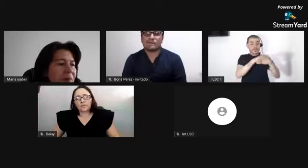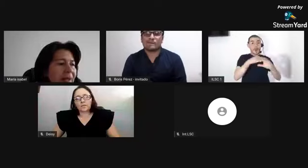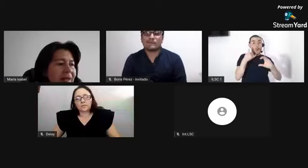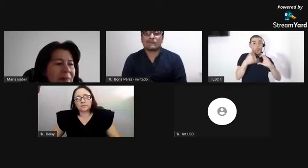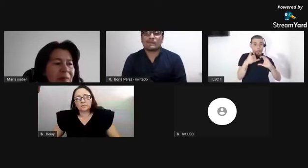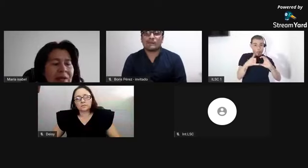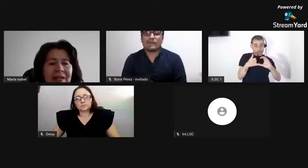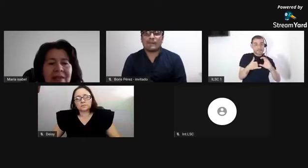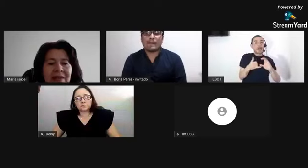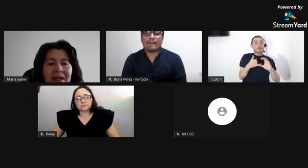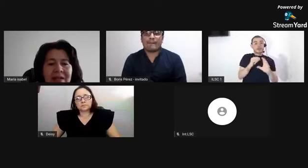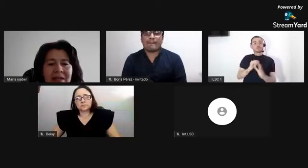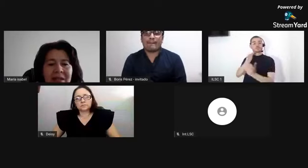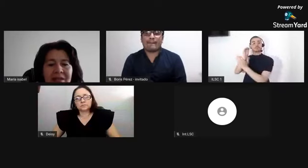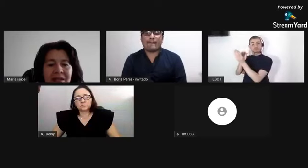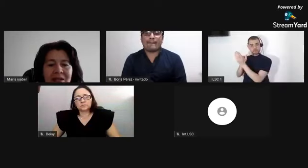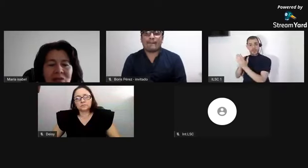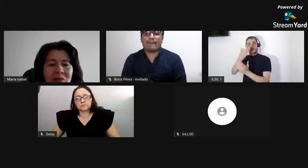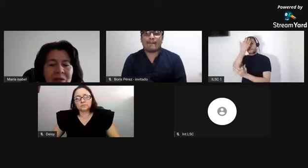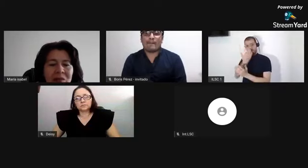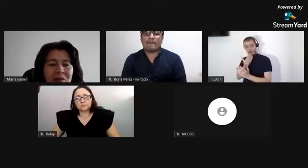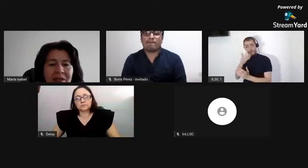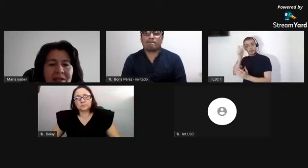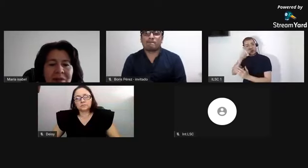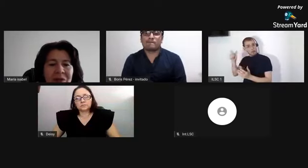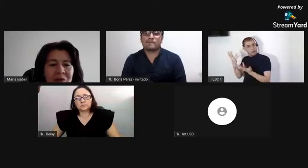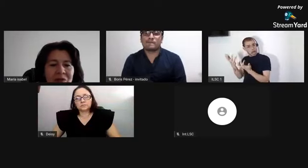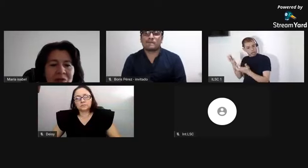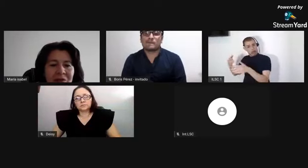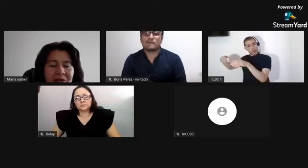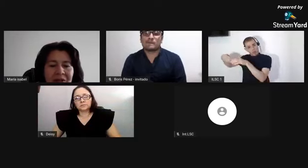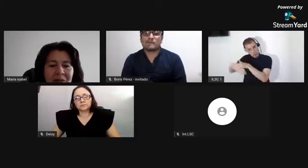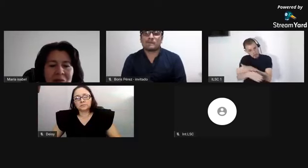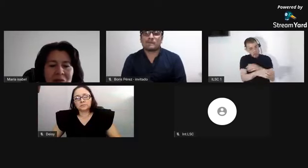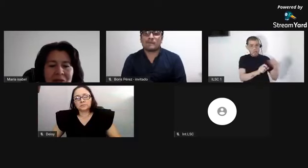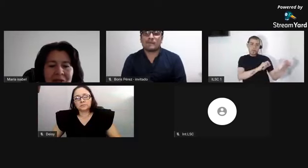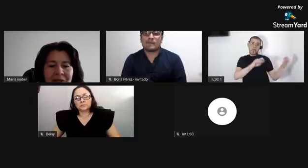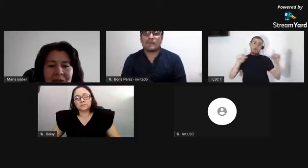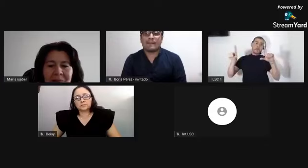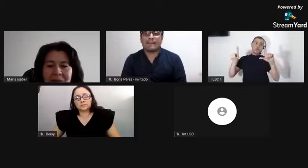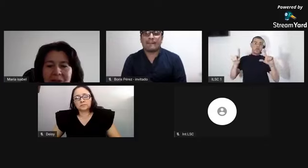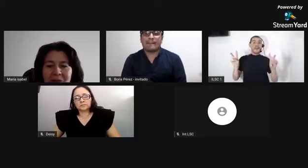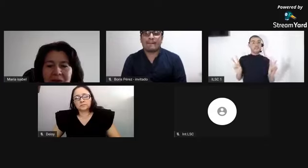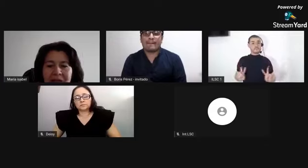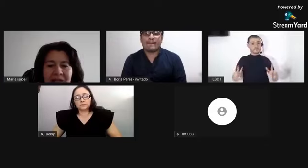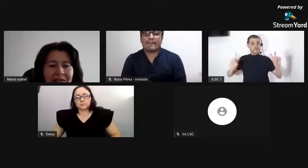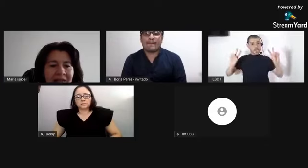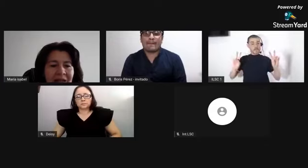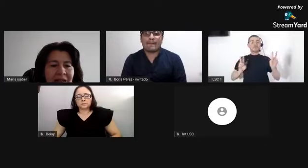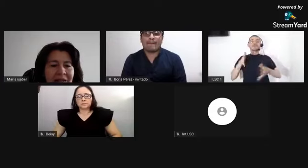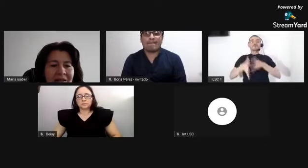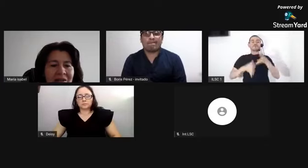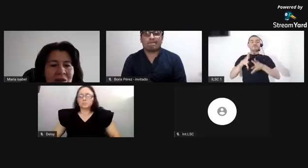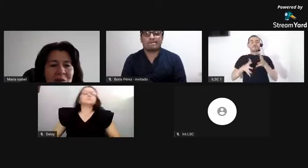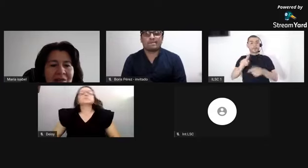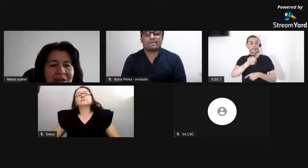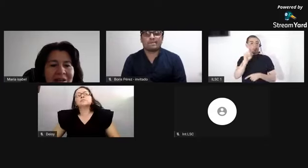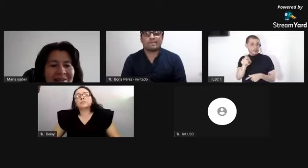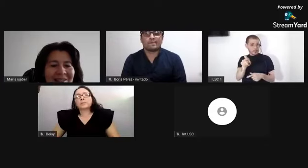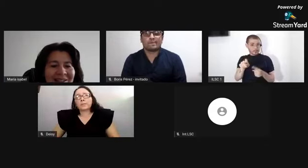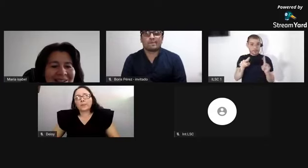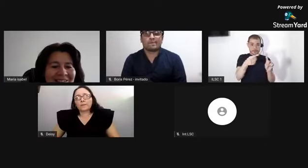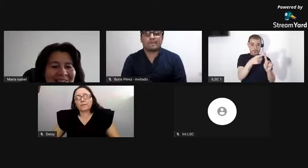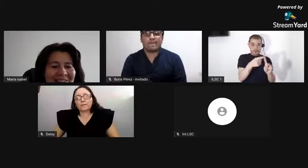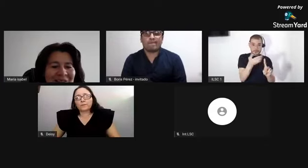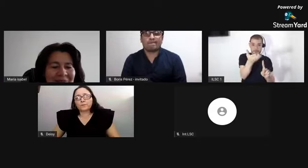Facebook para que puedan entrar y hacer sus preguntas en vivo. Entonces, tenemos primero a Daisy. Daisy, ¿cómo